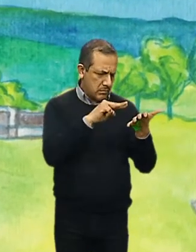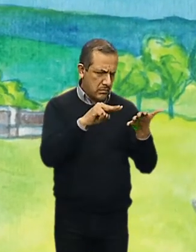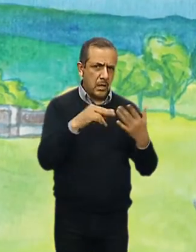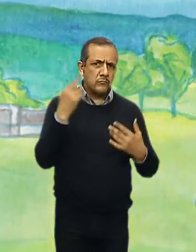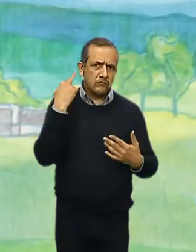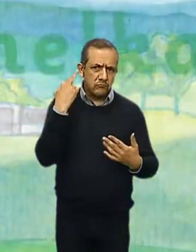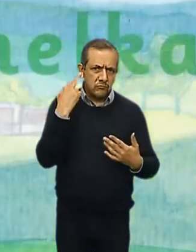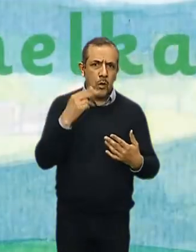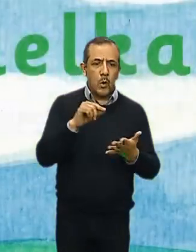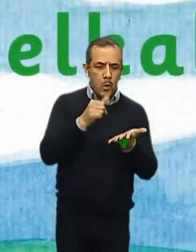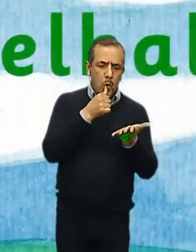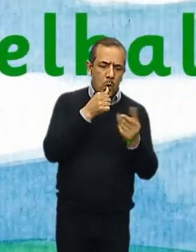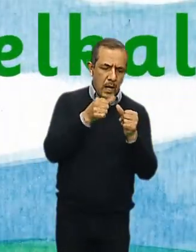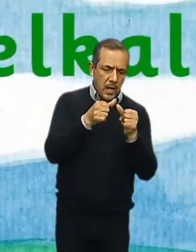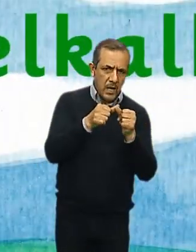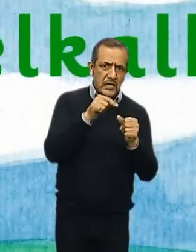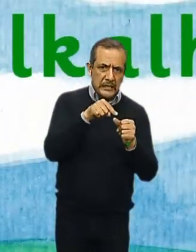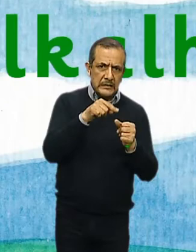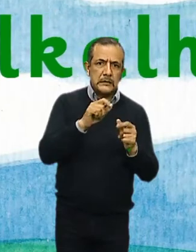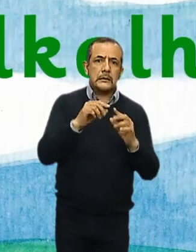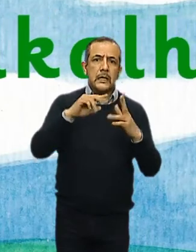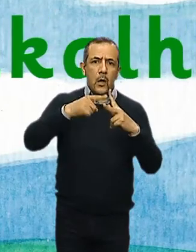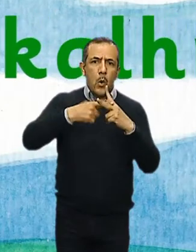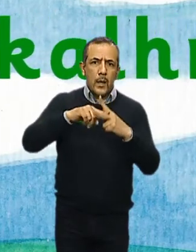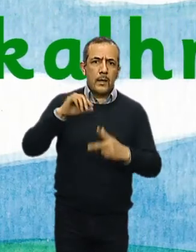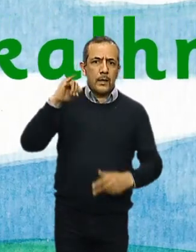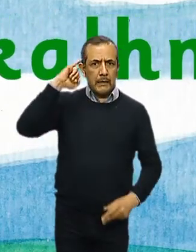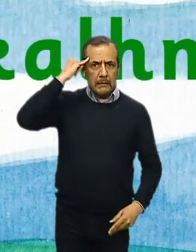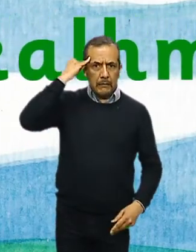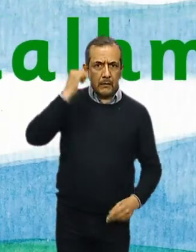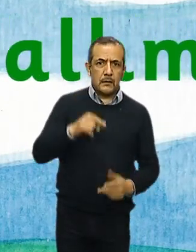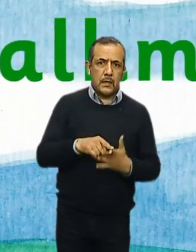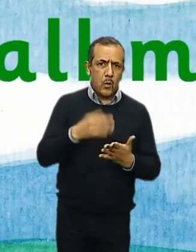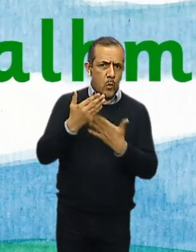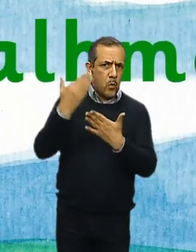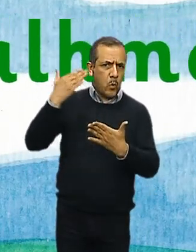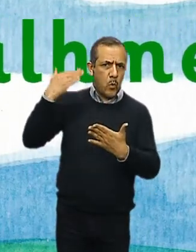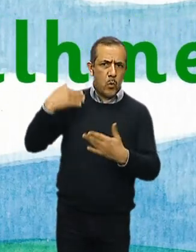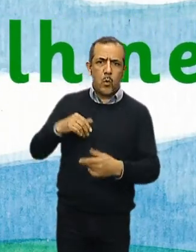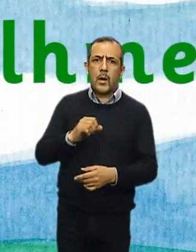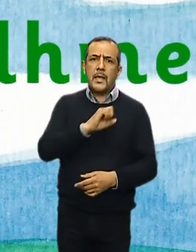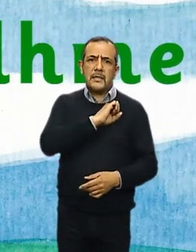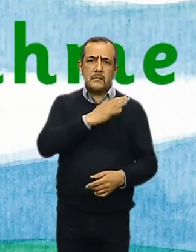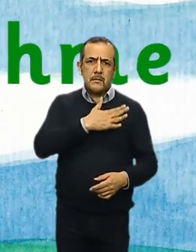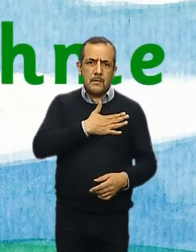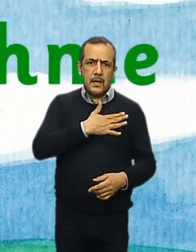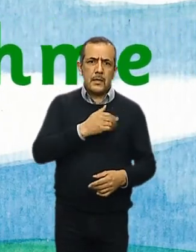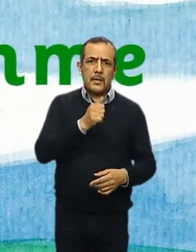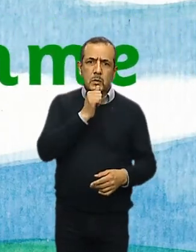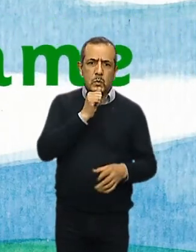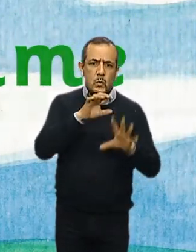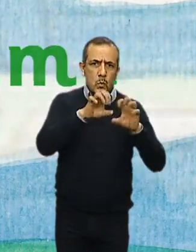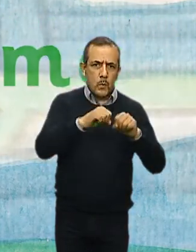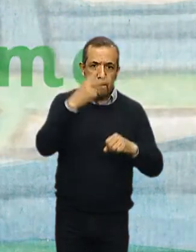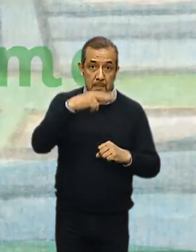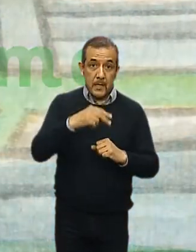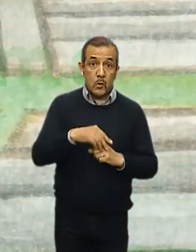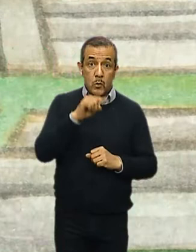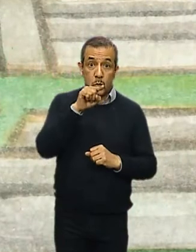los sonidos que la componen un origen indígena, un pasado anterior a la conquista de México. También si has tenido